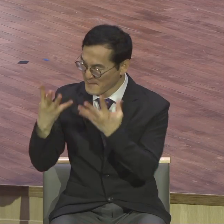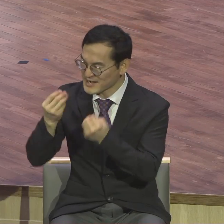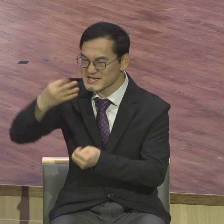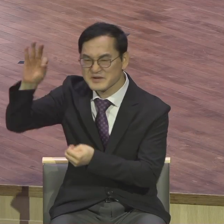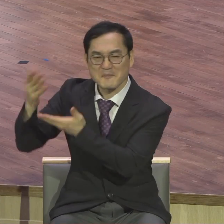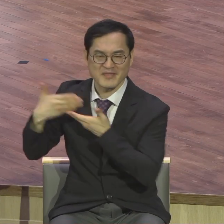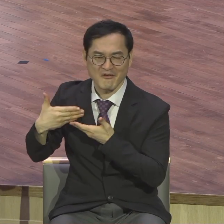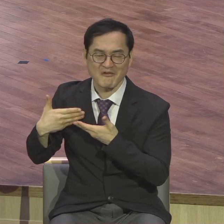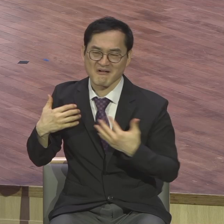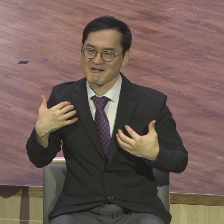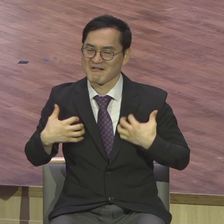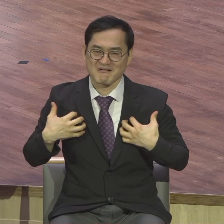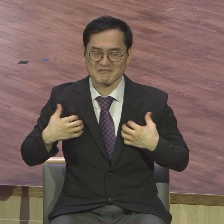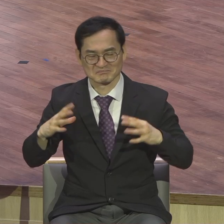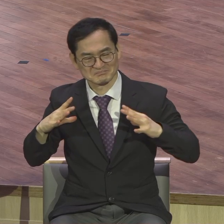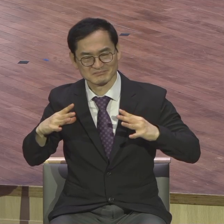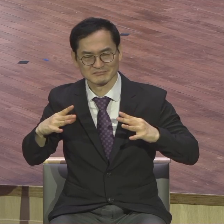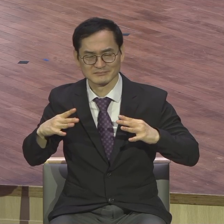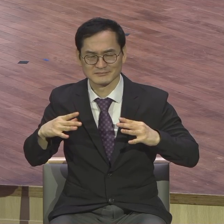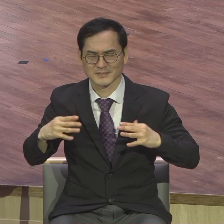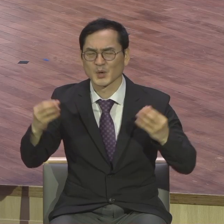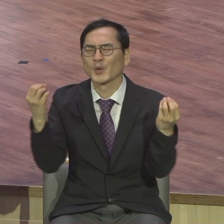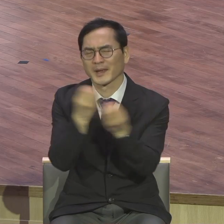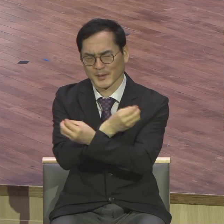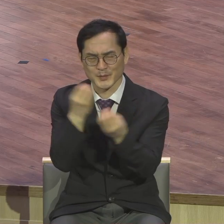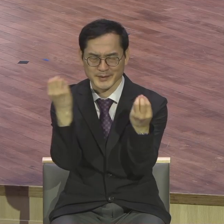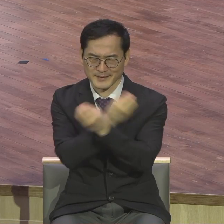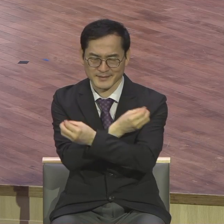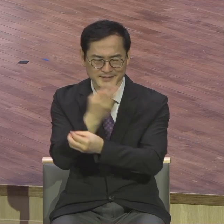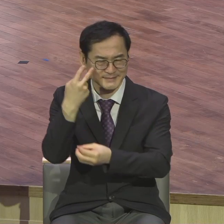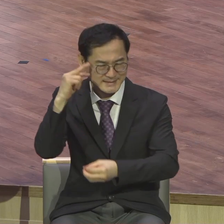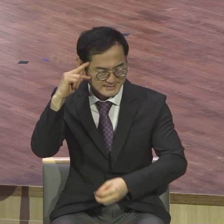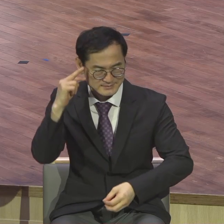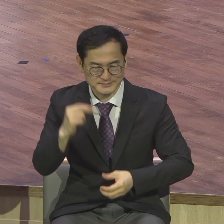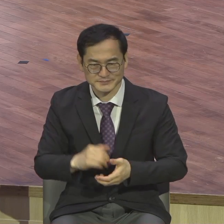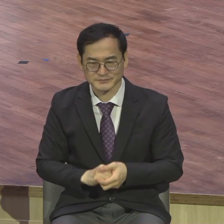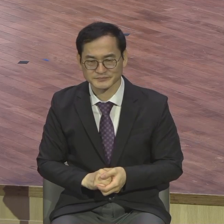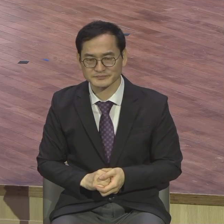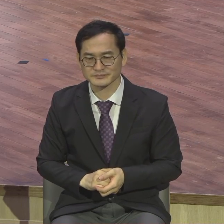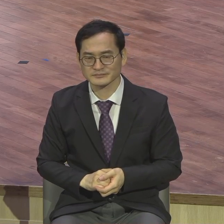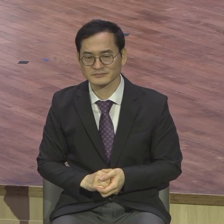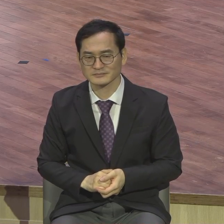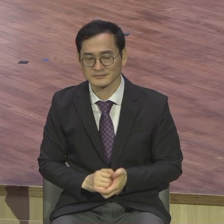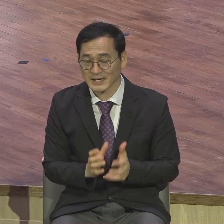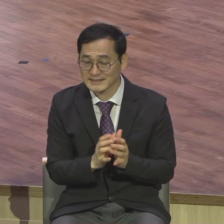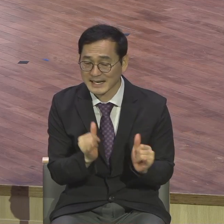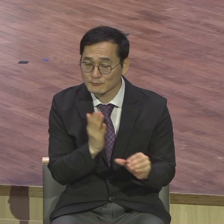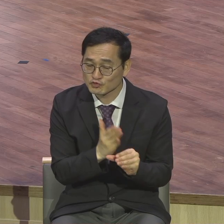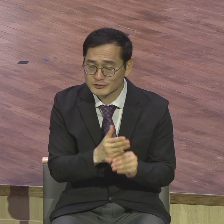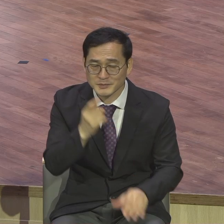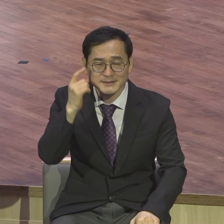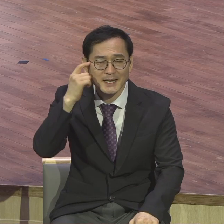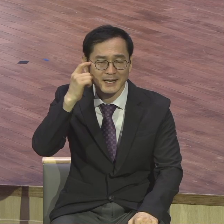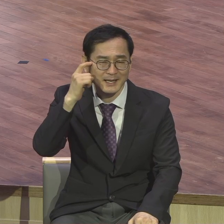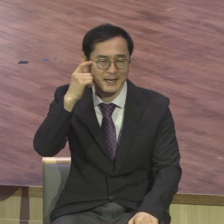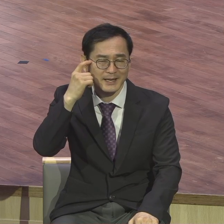오해합니다. 이것은 지극히 인간적이고 지극히 부신앙적이고